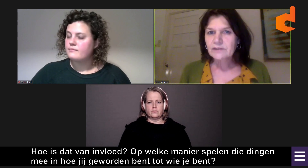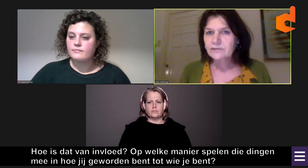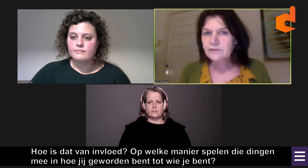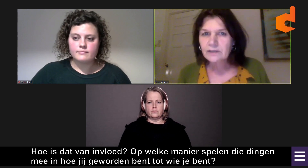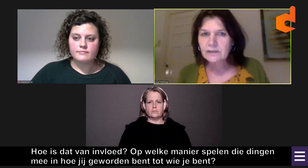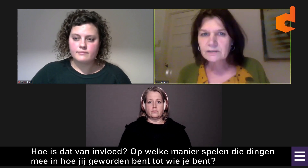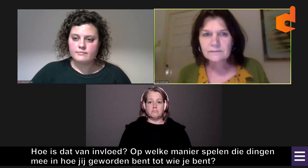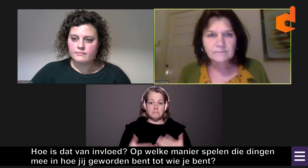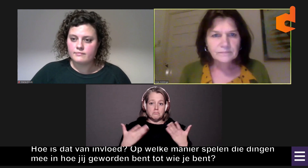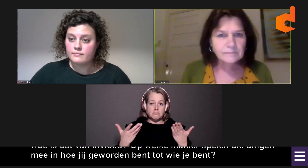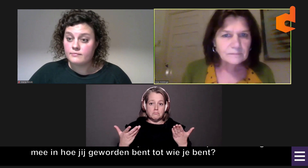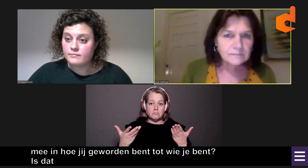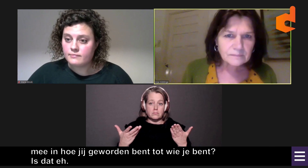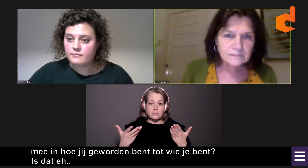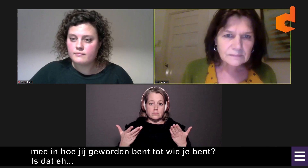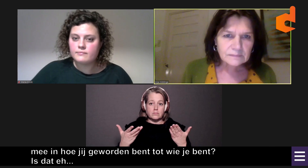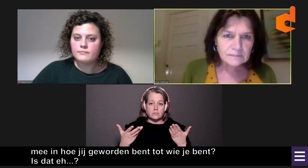Is dat...